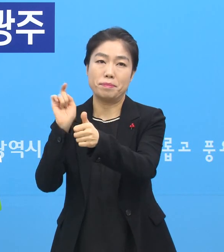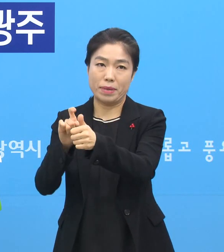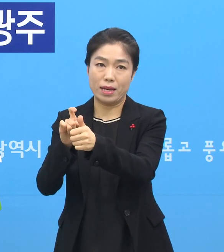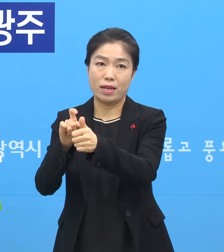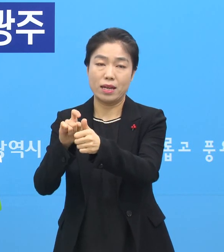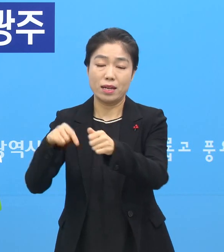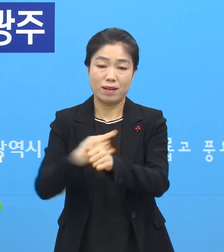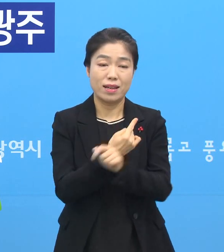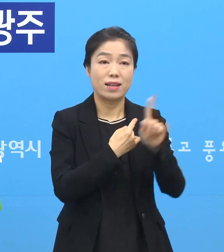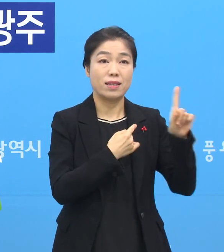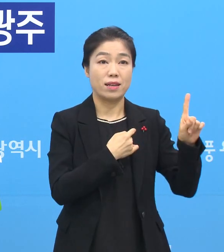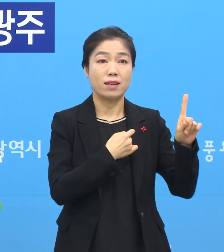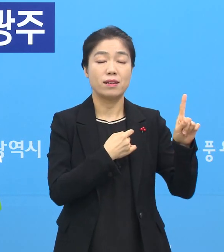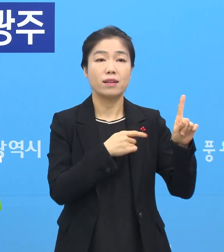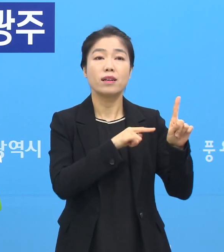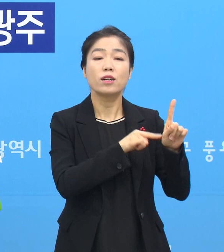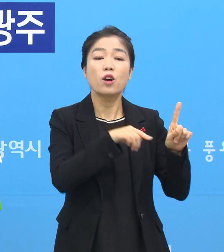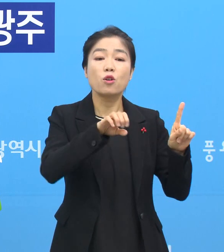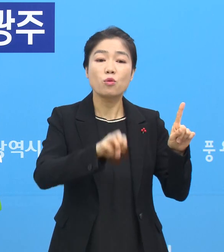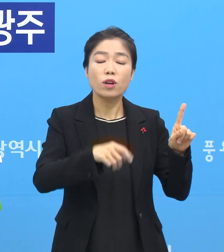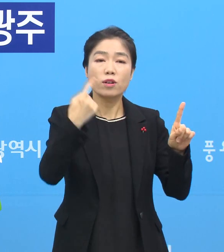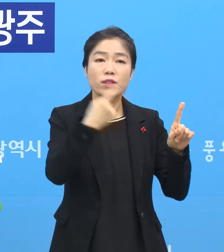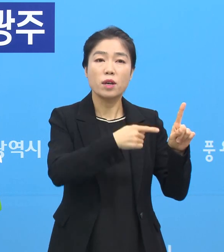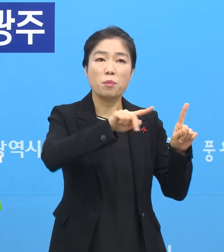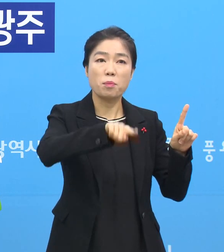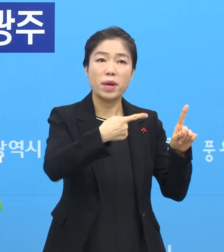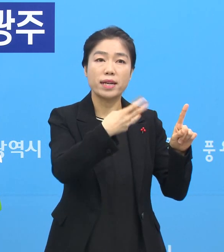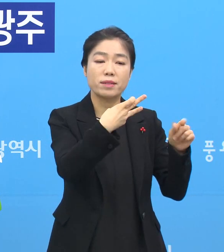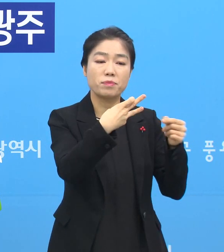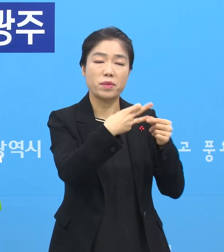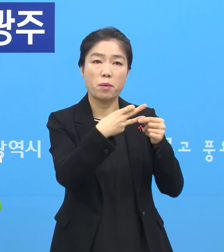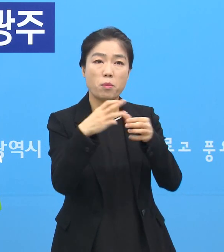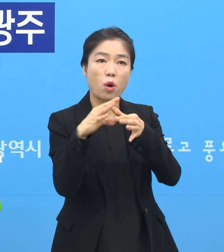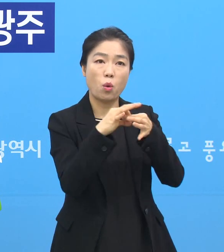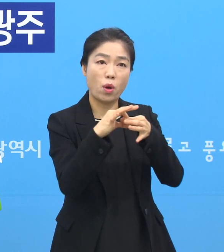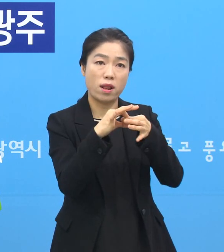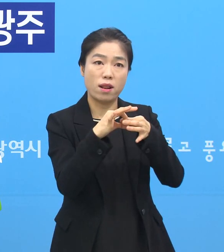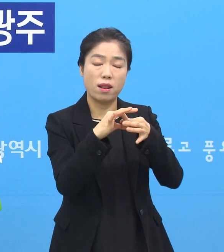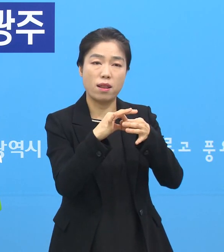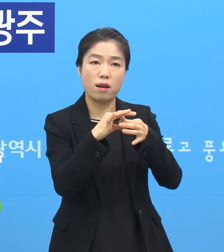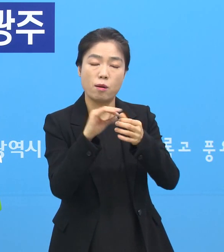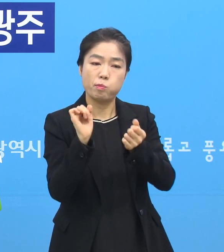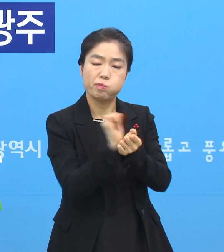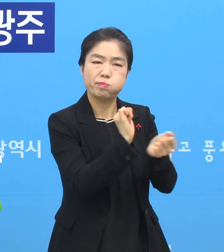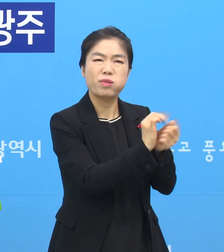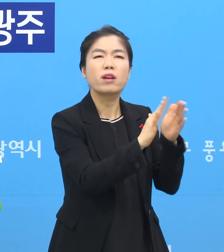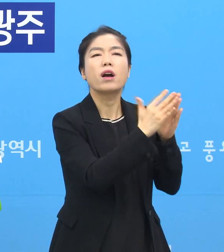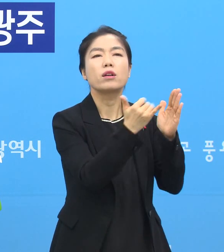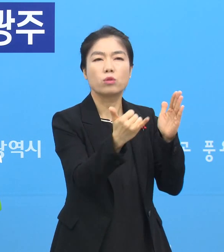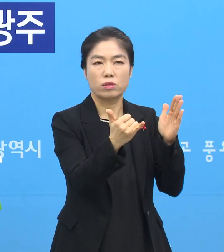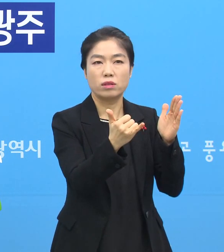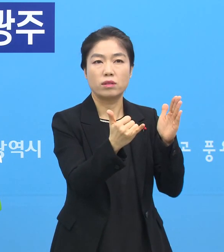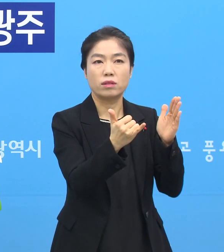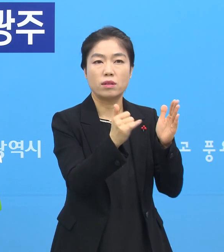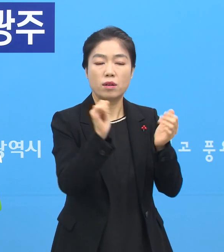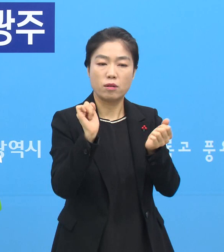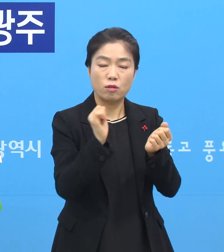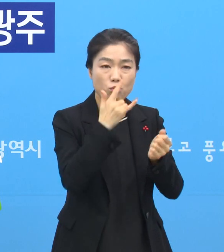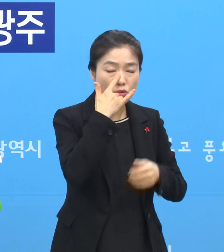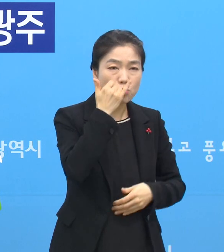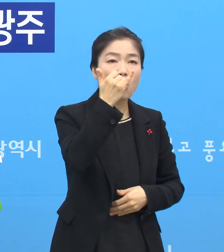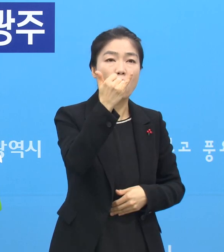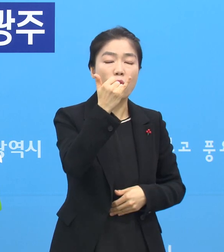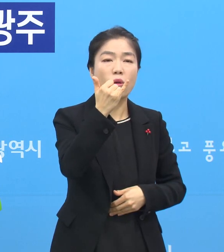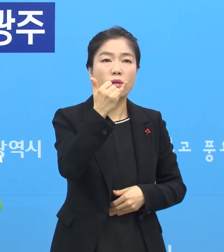그리고 나머지 1명은 지금 광주 1113번 관련해서 지금 계속 가족들이, 지인, 가족과 부모,